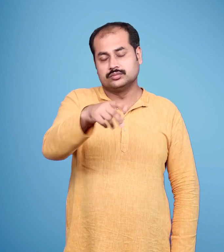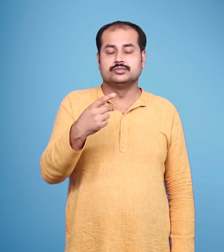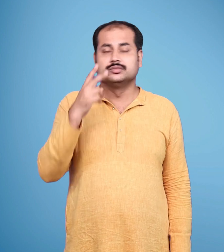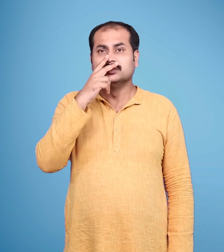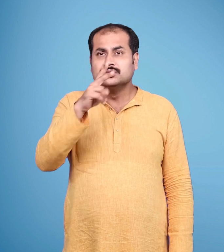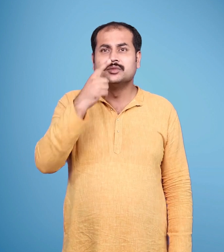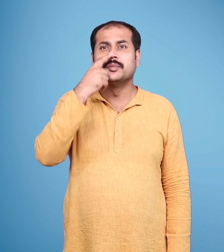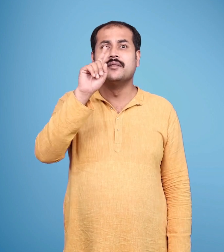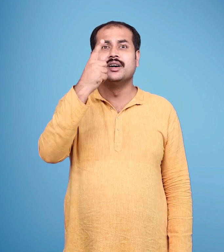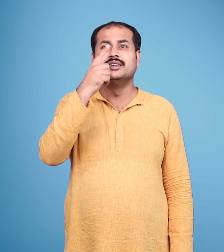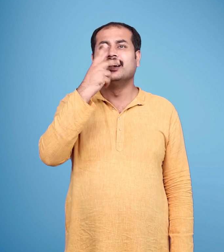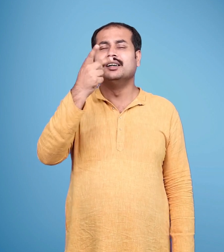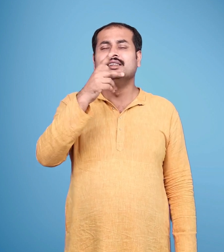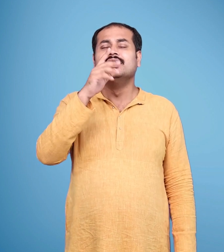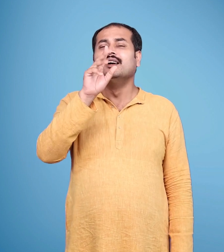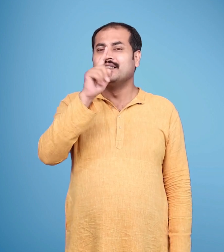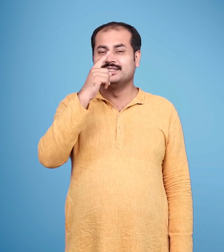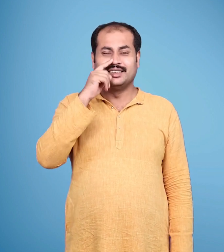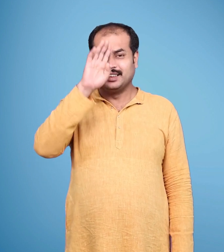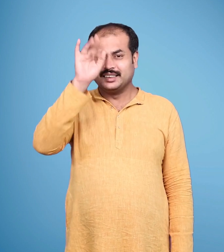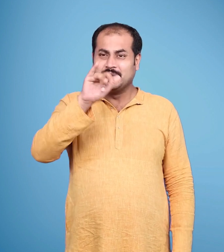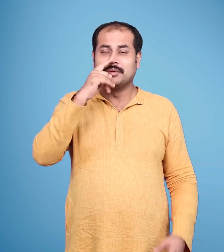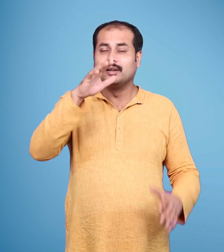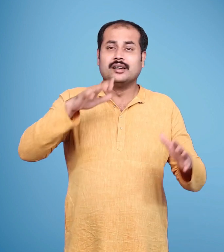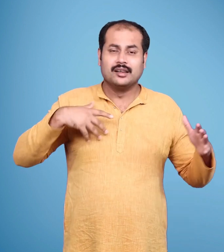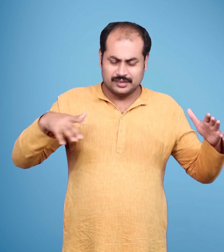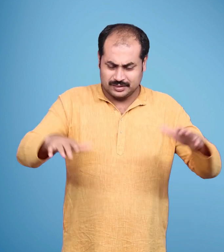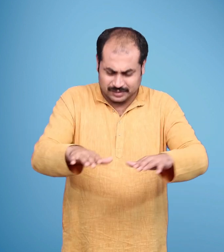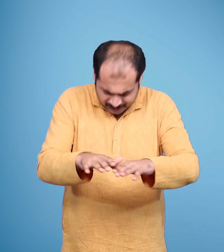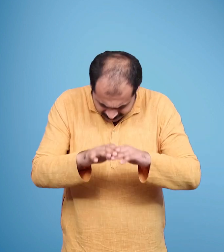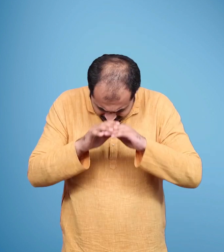उनसे लिपट कर बच्चों की तरह बिलक कर रोए उनकी चर्णों में गिर पड़े